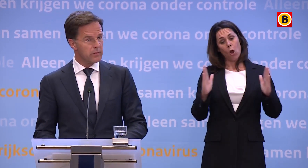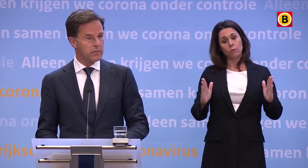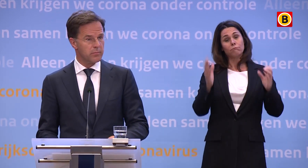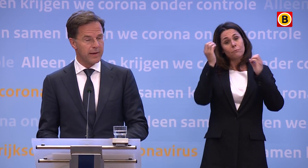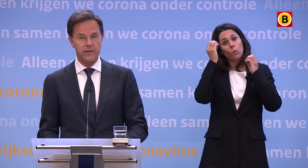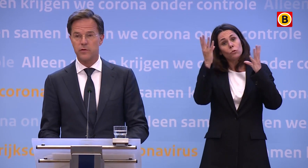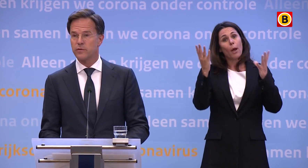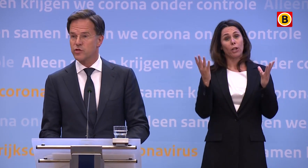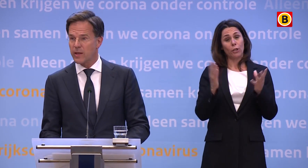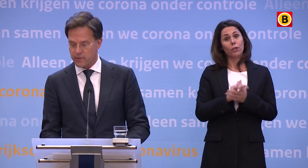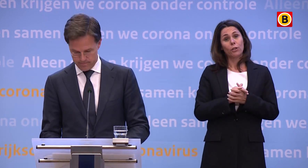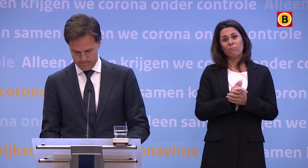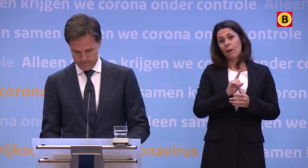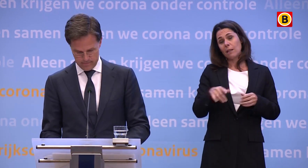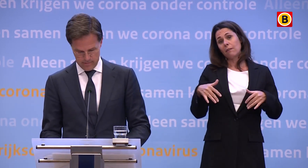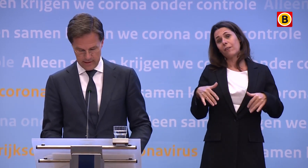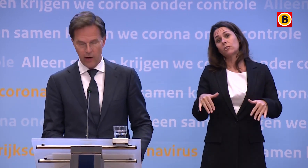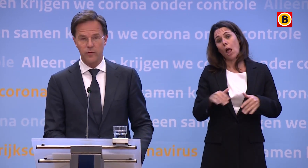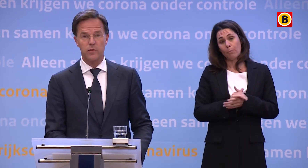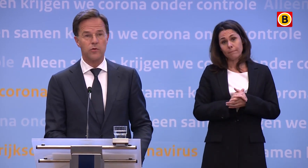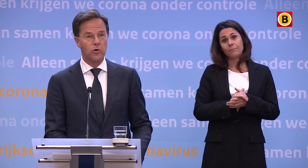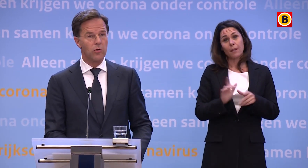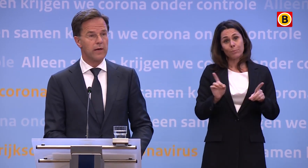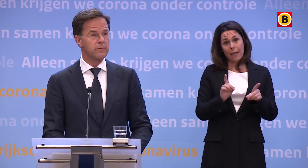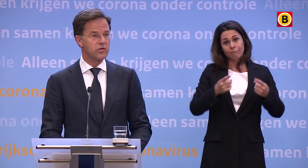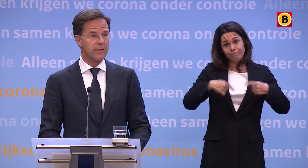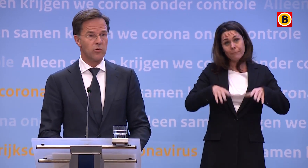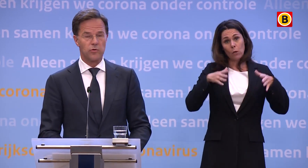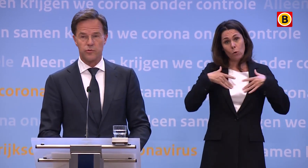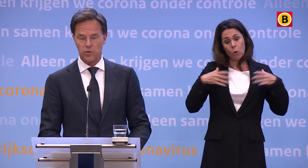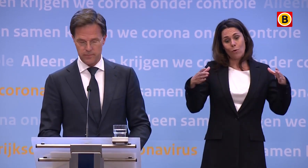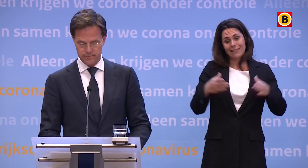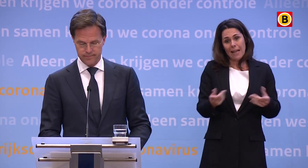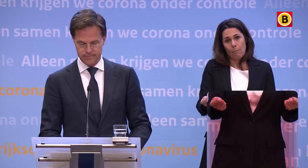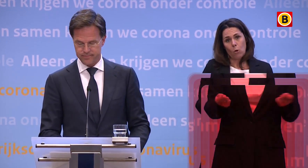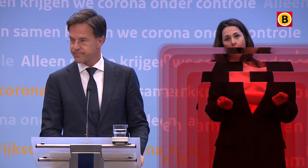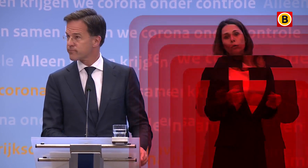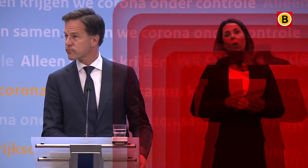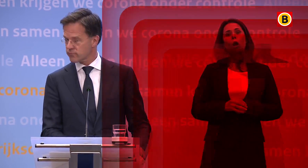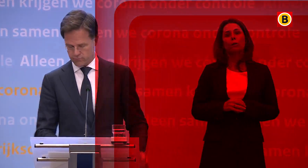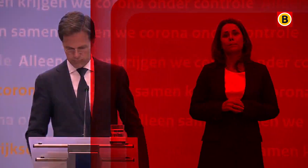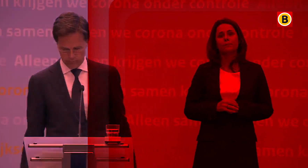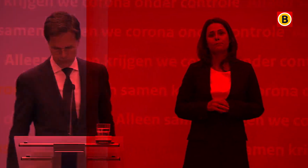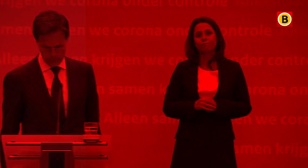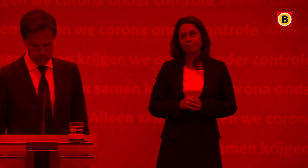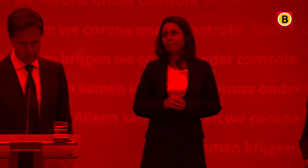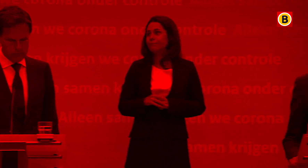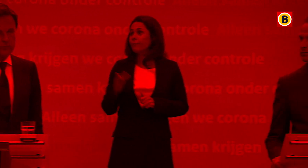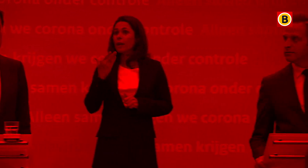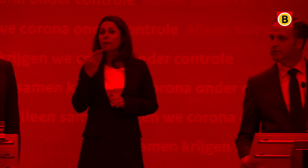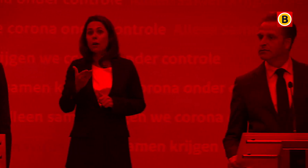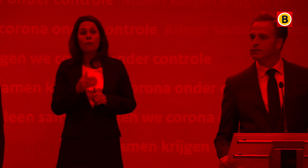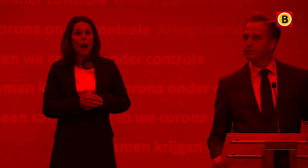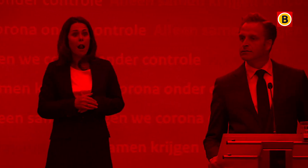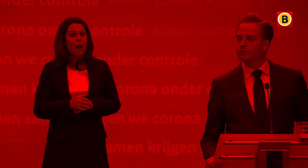ontspannen, maar niet verslappen. En houden we corona samen onder controle. Veel TV